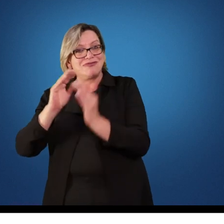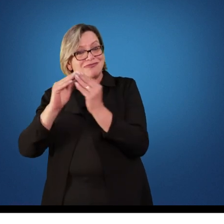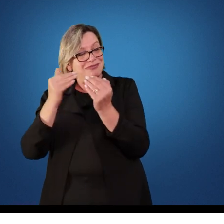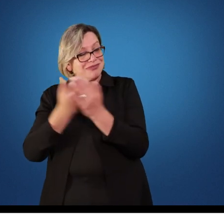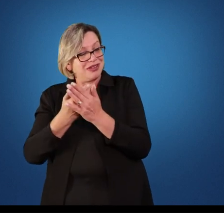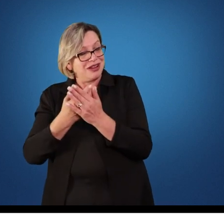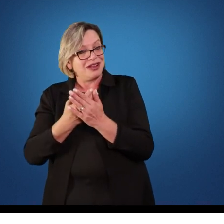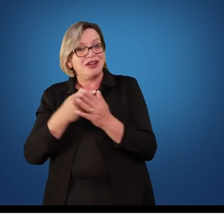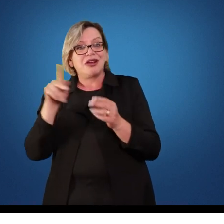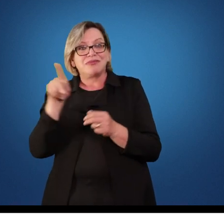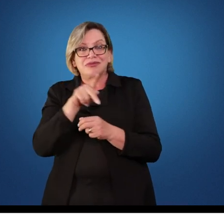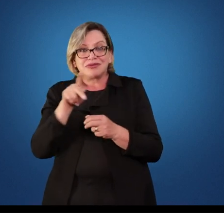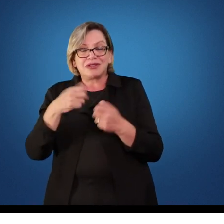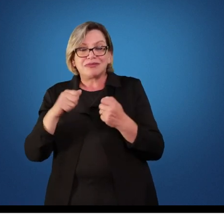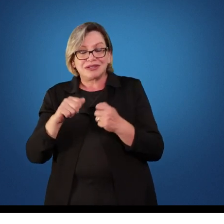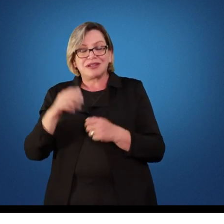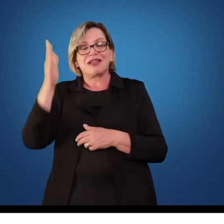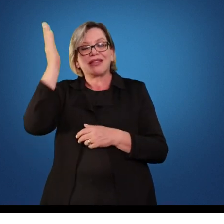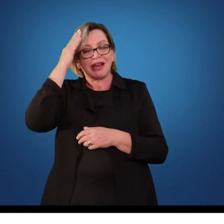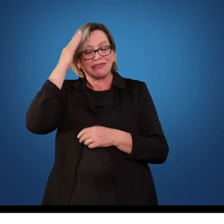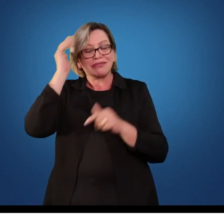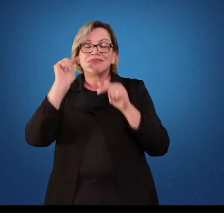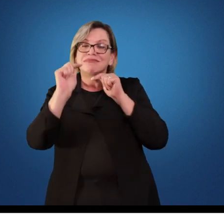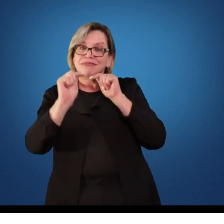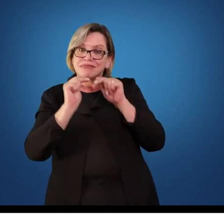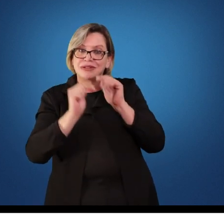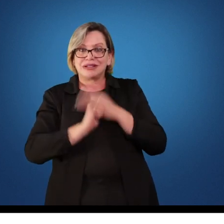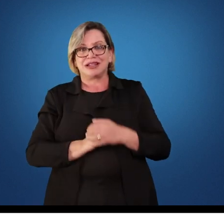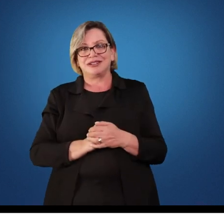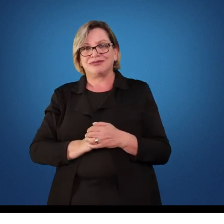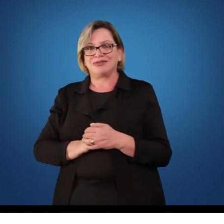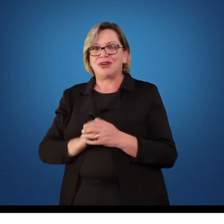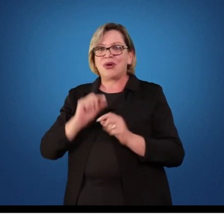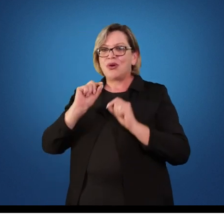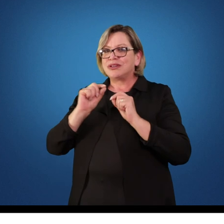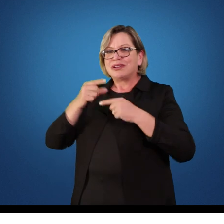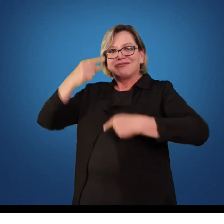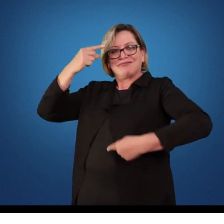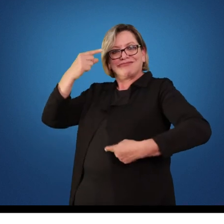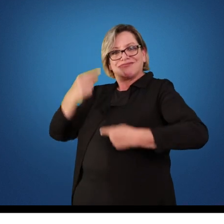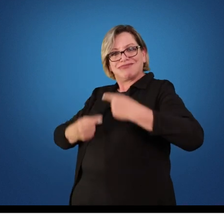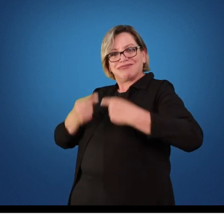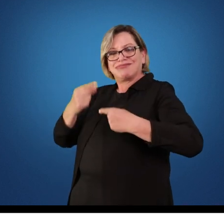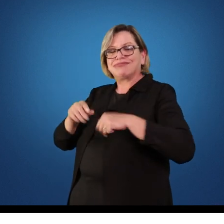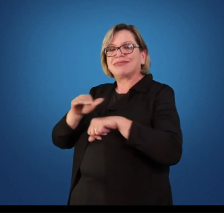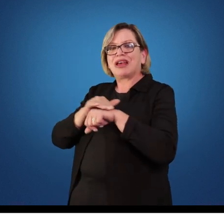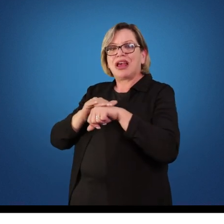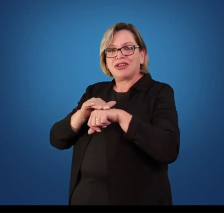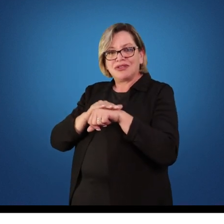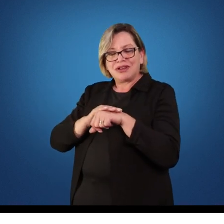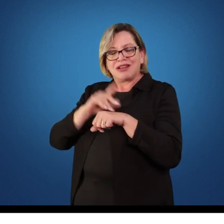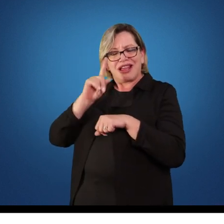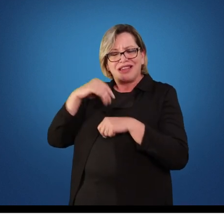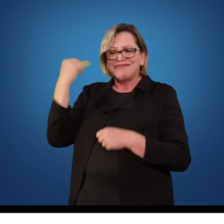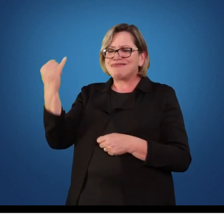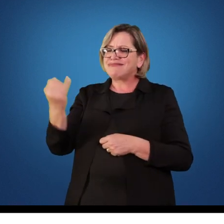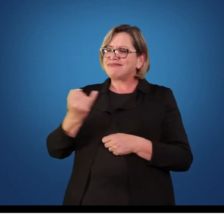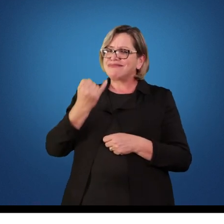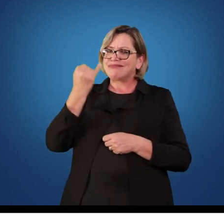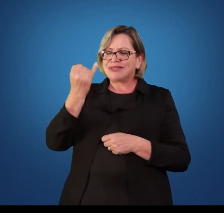foram destacados nessa nossa conversa são fundamentais para que nós possamos compreender mais sobre o ensino da Educação Física